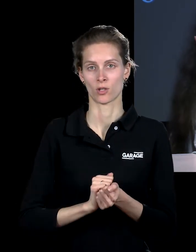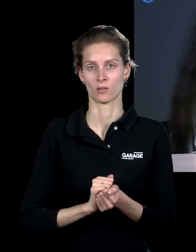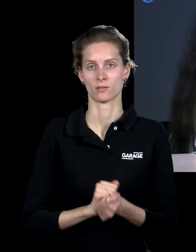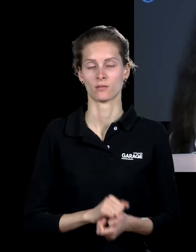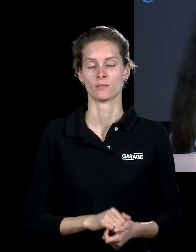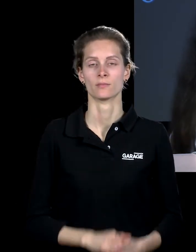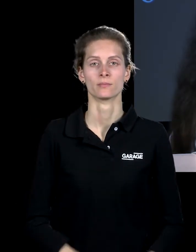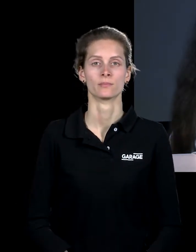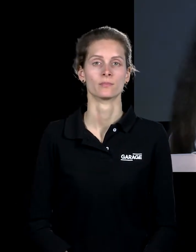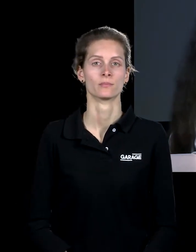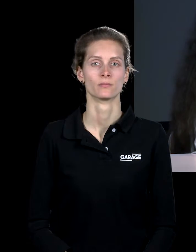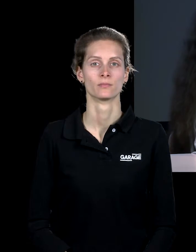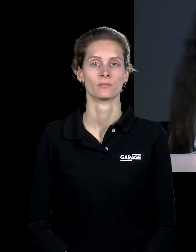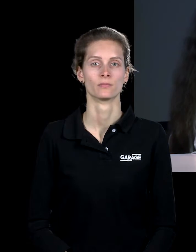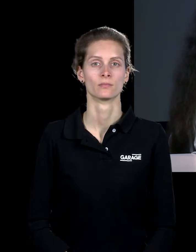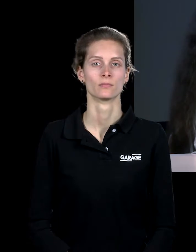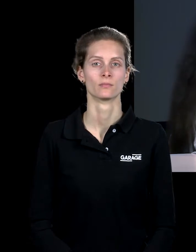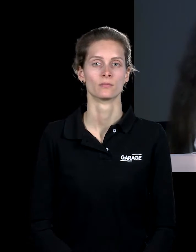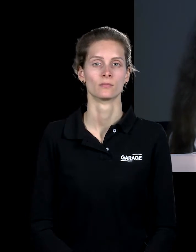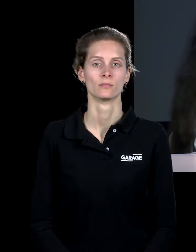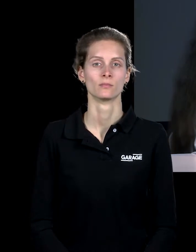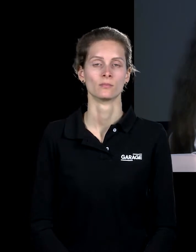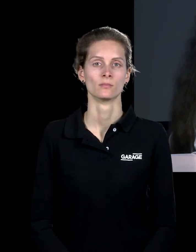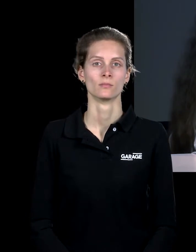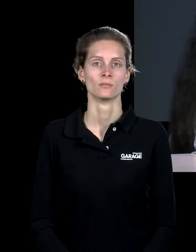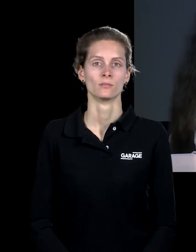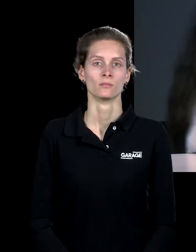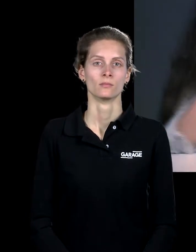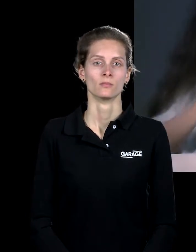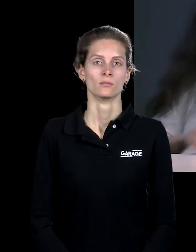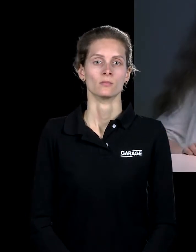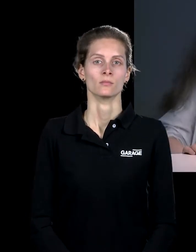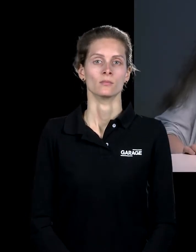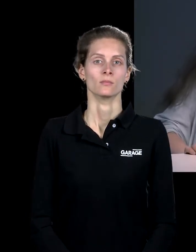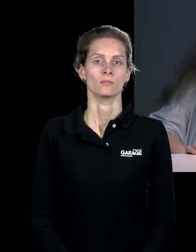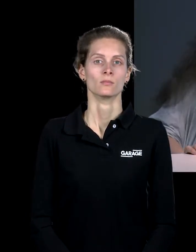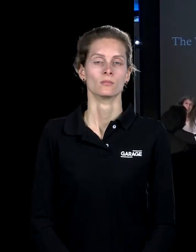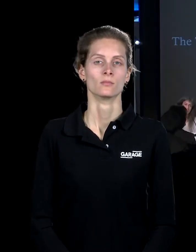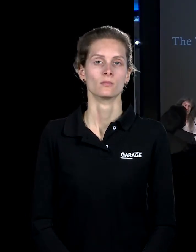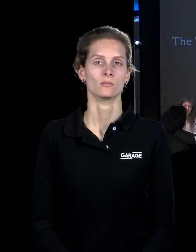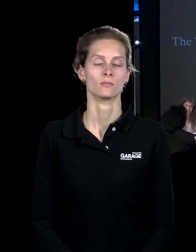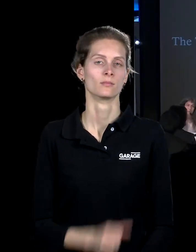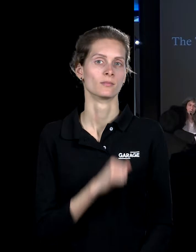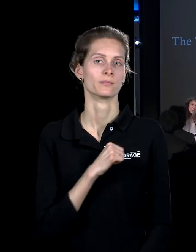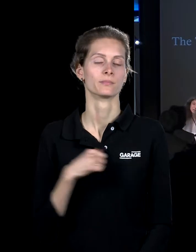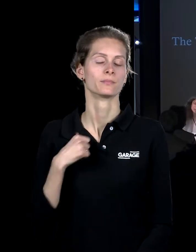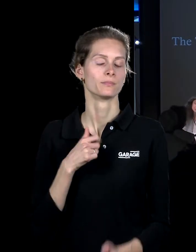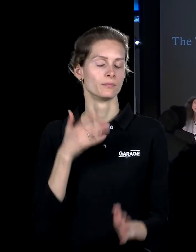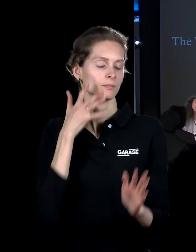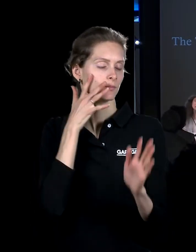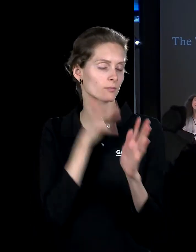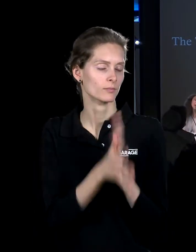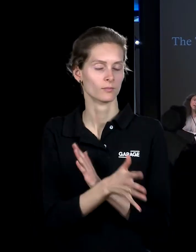две главы, которые переписал этот вымышленный персонаж Борхеса. И, может быть, такой самый пронзительный у него проект,